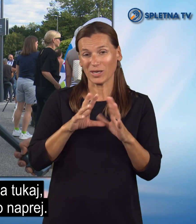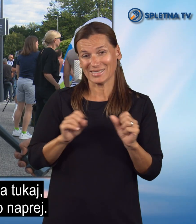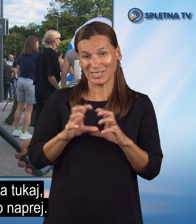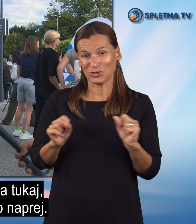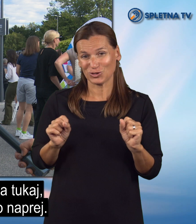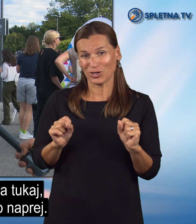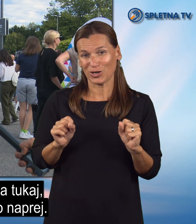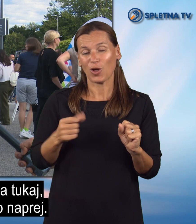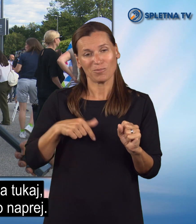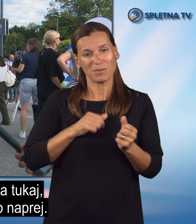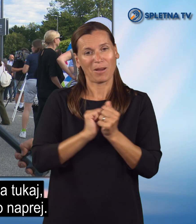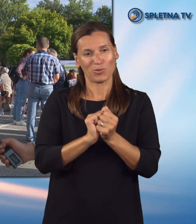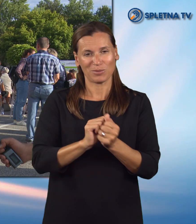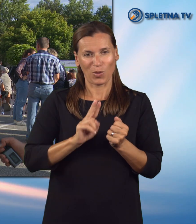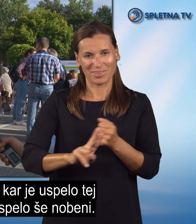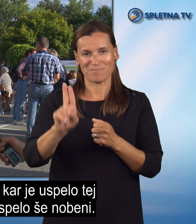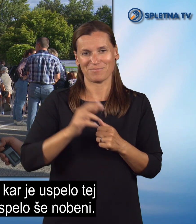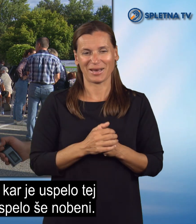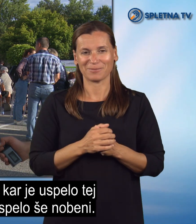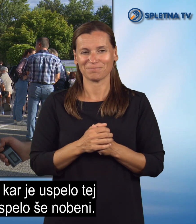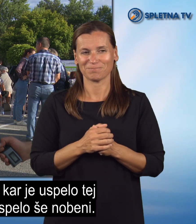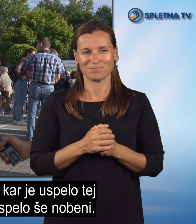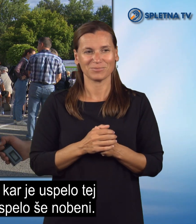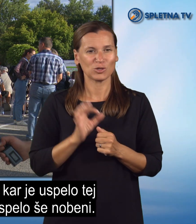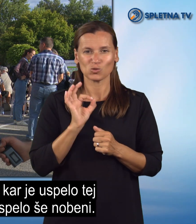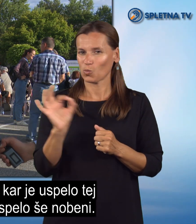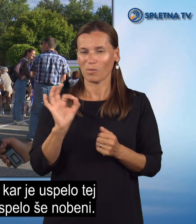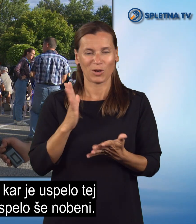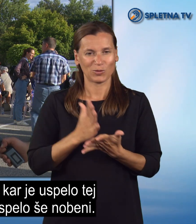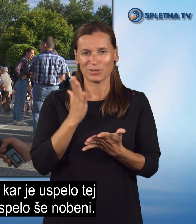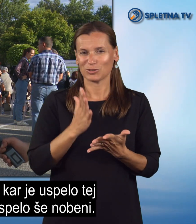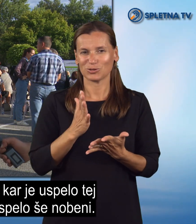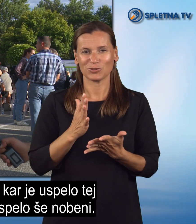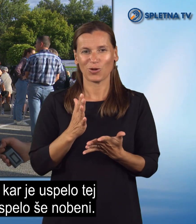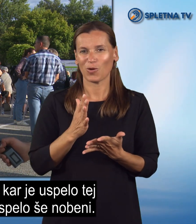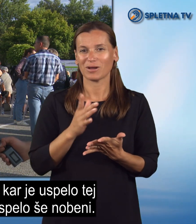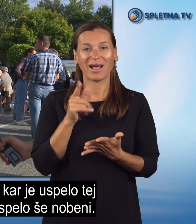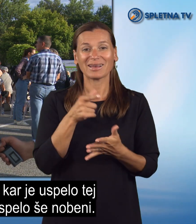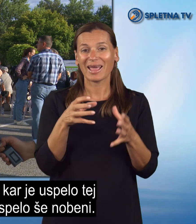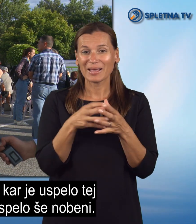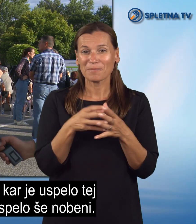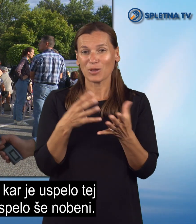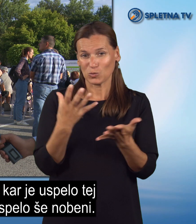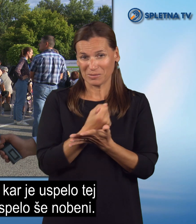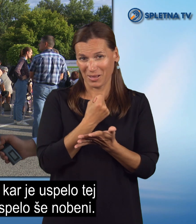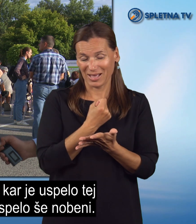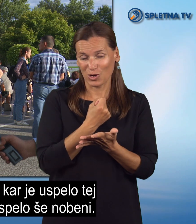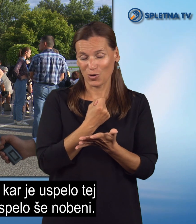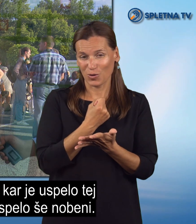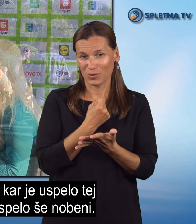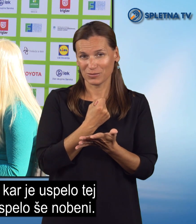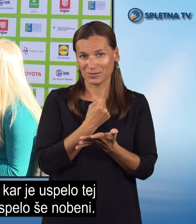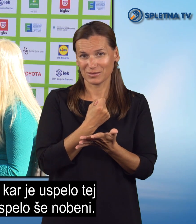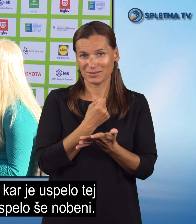ostali smo pa tukaj za to, da borbamo naprej. Super. Mislim, da to je, kar je tego ekipi uspel, mislim, da